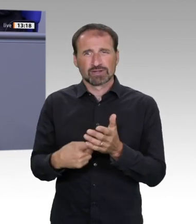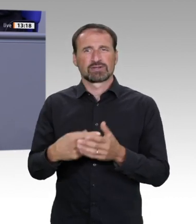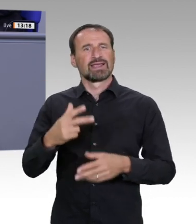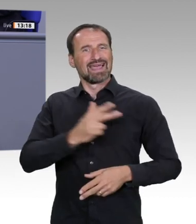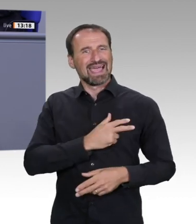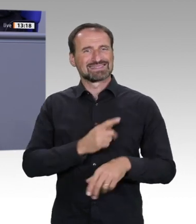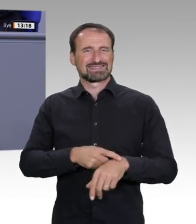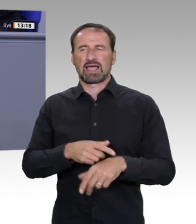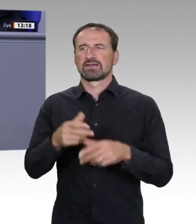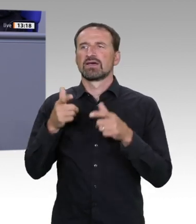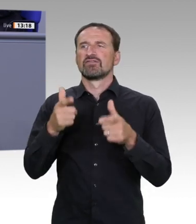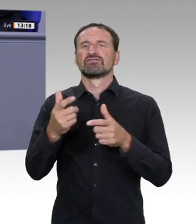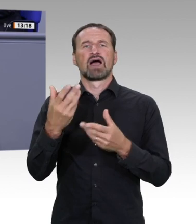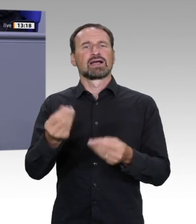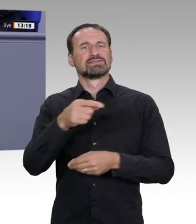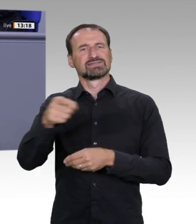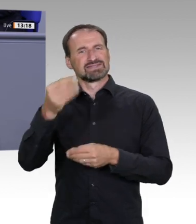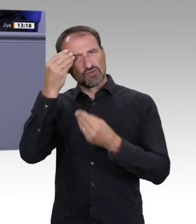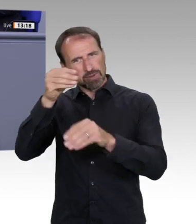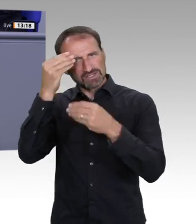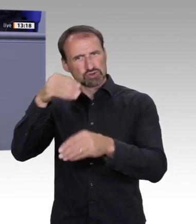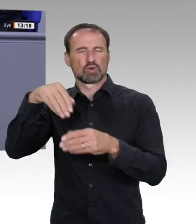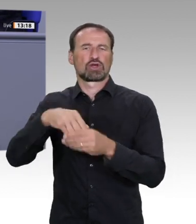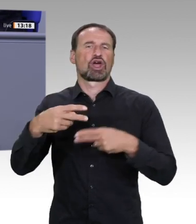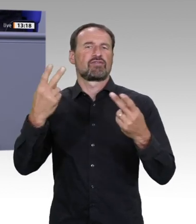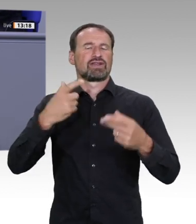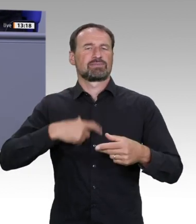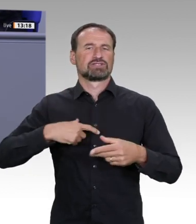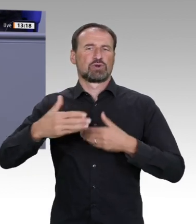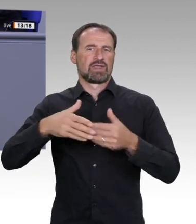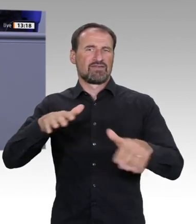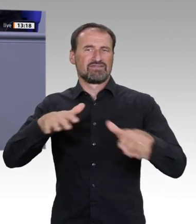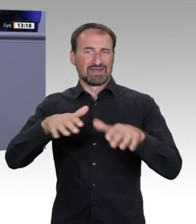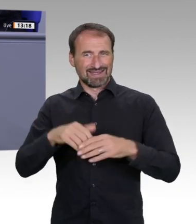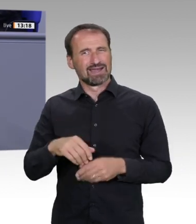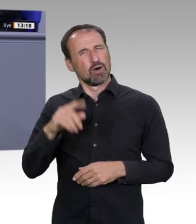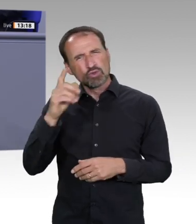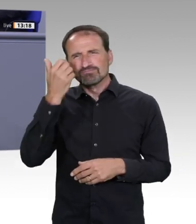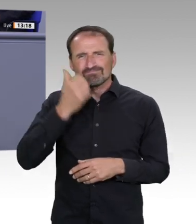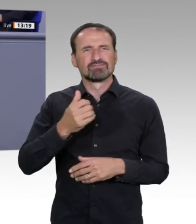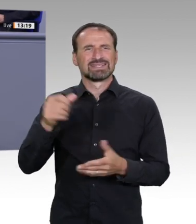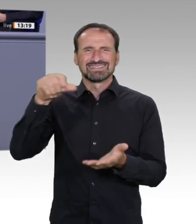teilhaben können an Sorgearbeit in der Familie, aber auch an beruflicher Entwicklung.